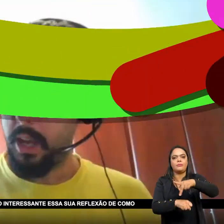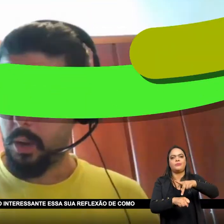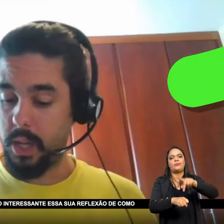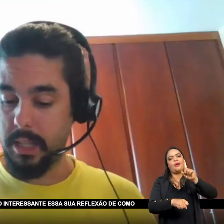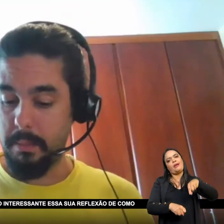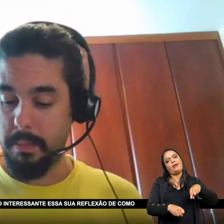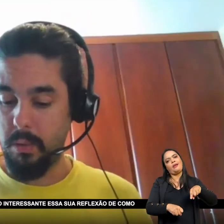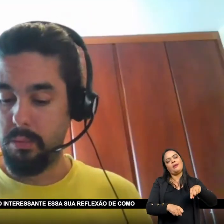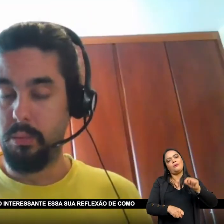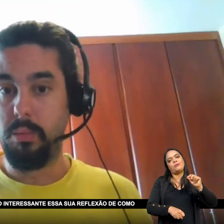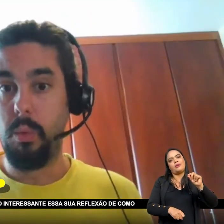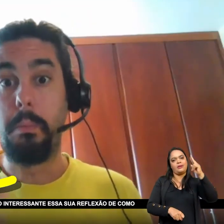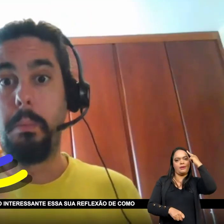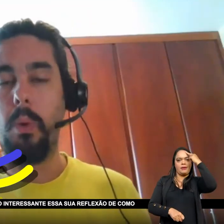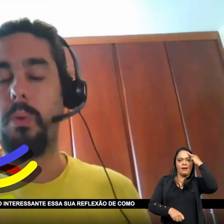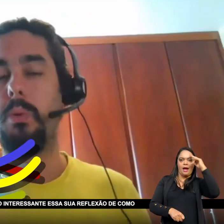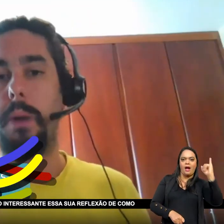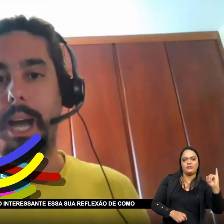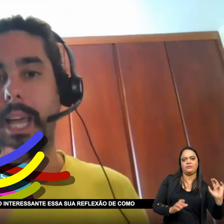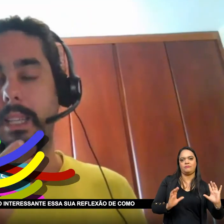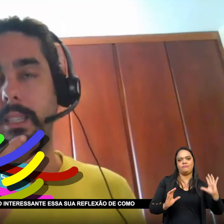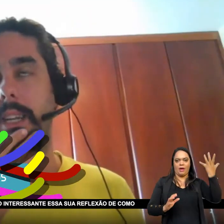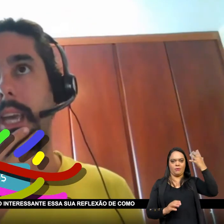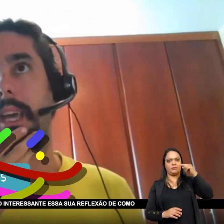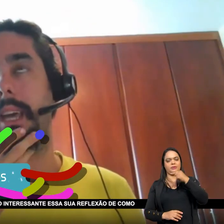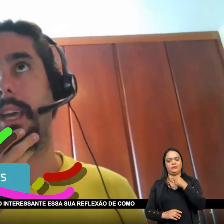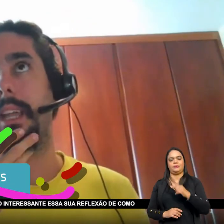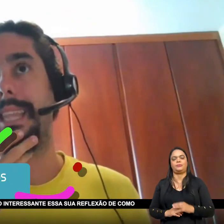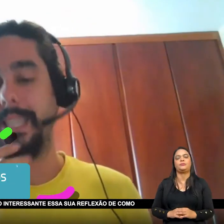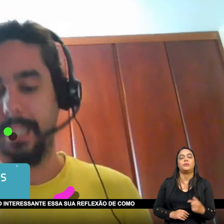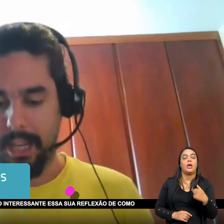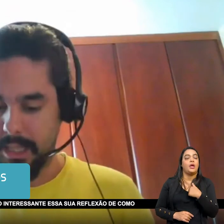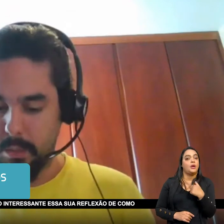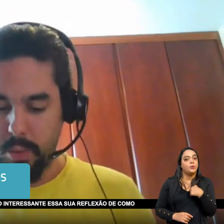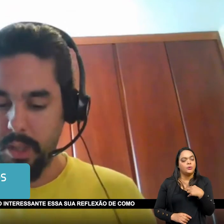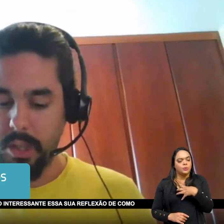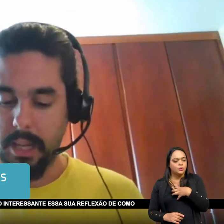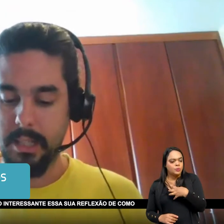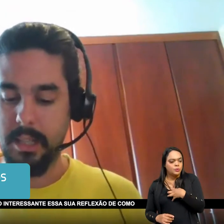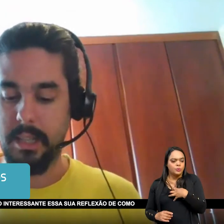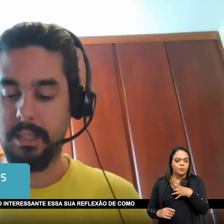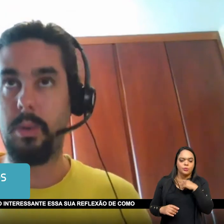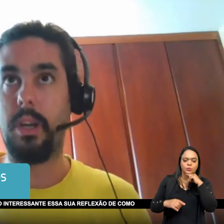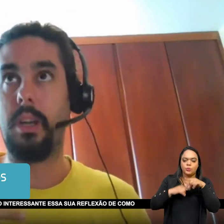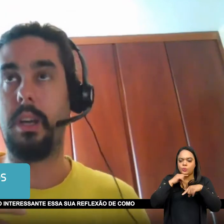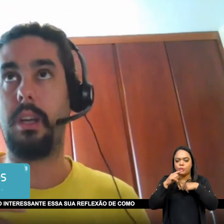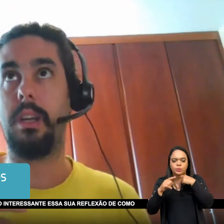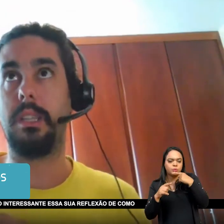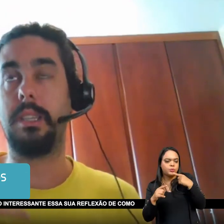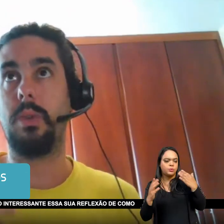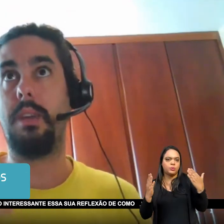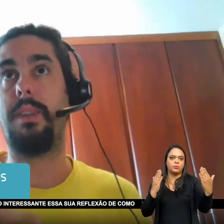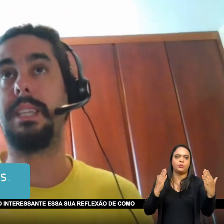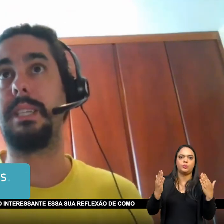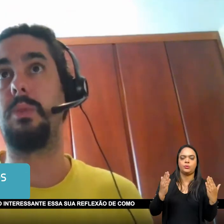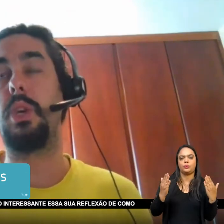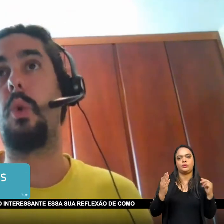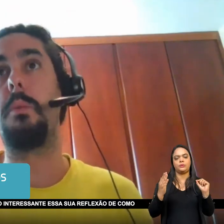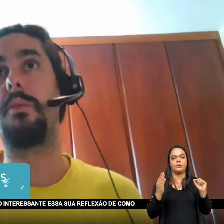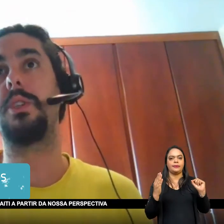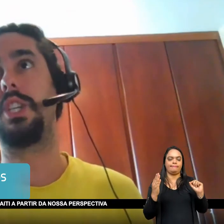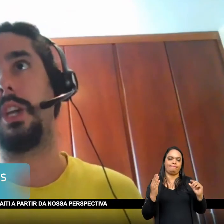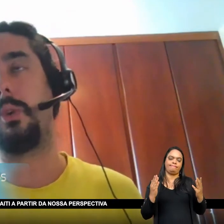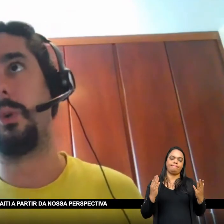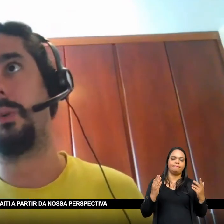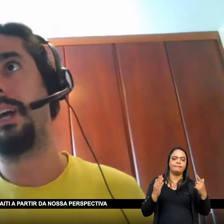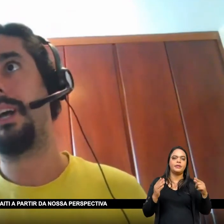livro Eu queria saber Um pouco mais Dessa relação Muito interessante Essa sua Essa sua reflexão De